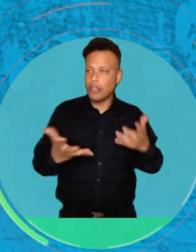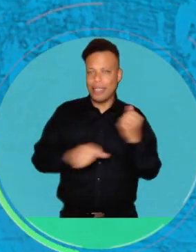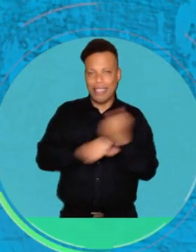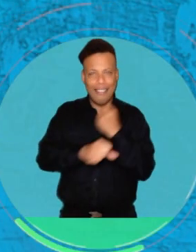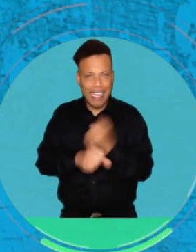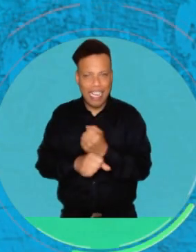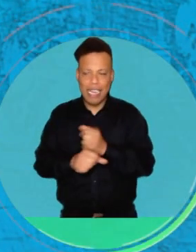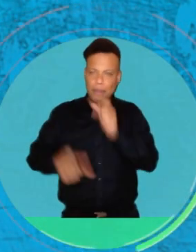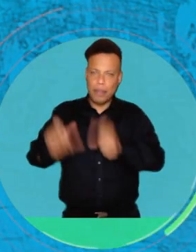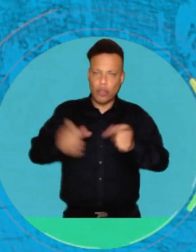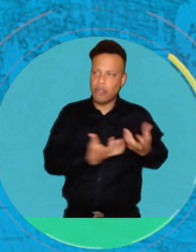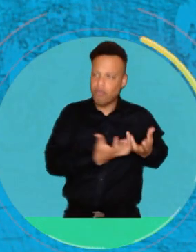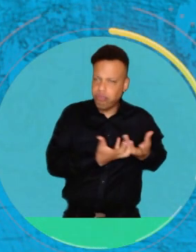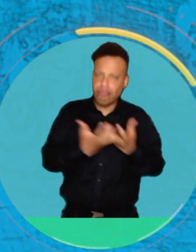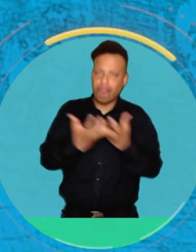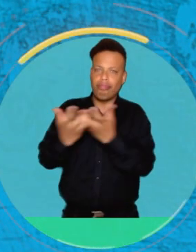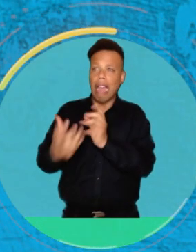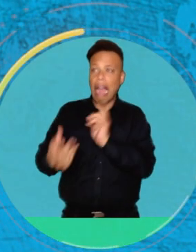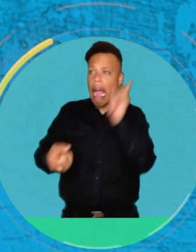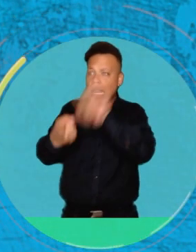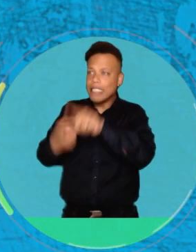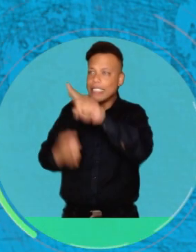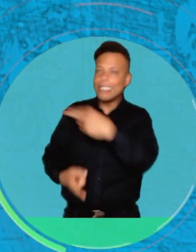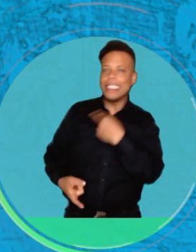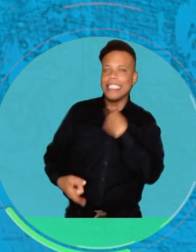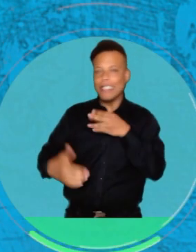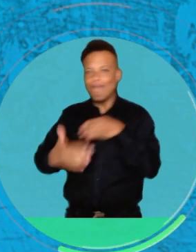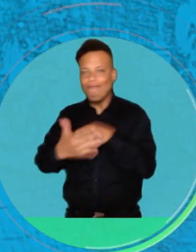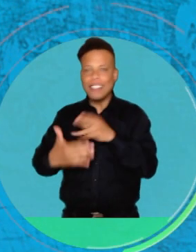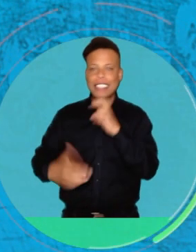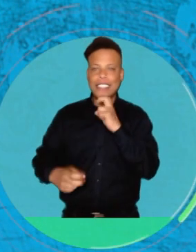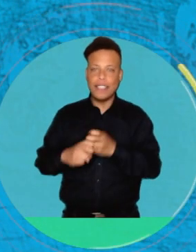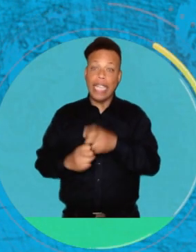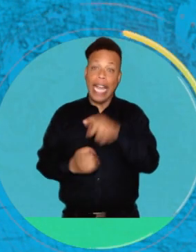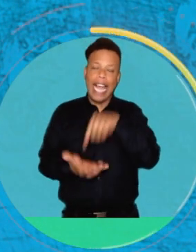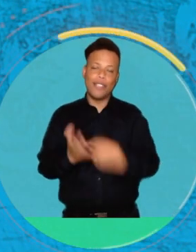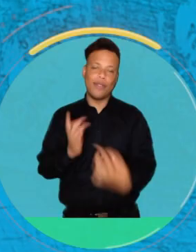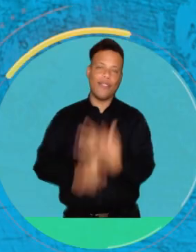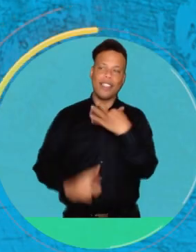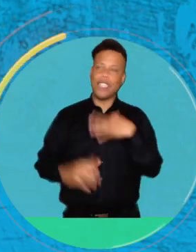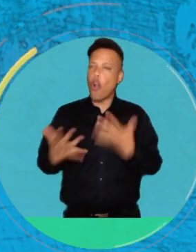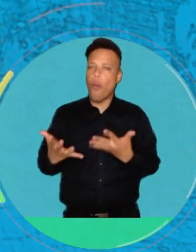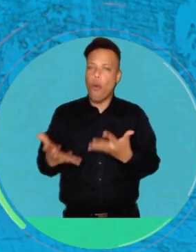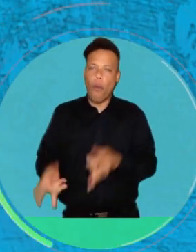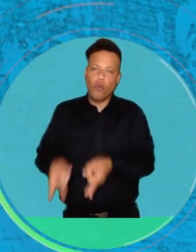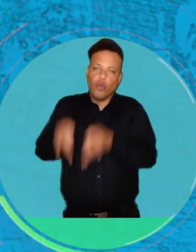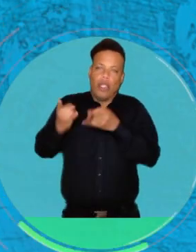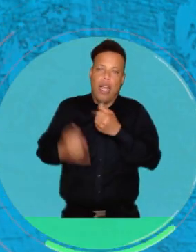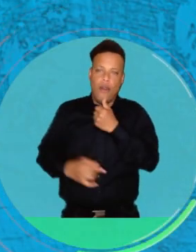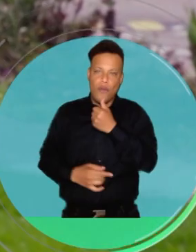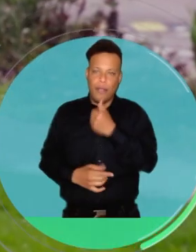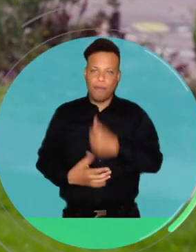movilizar personas. Eso puede también llegar a complicar un poco todo el tema de extracción de aguas subterráneas.